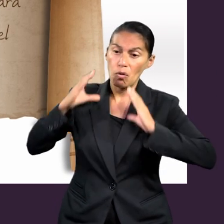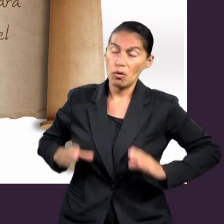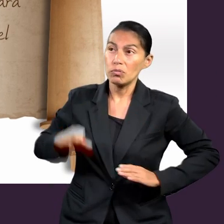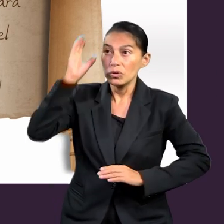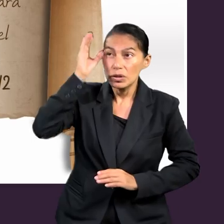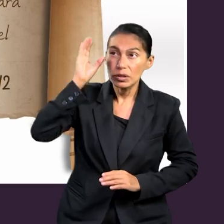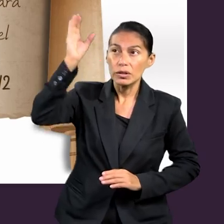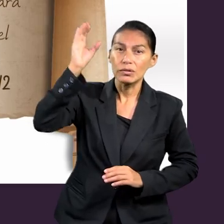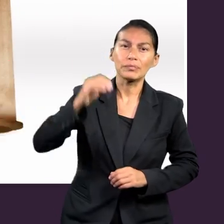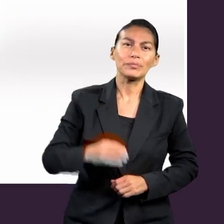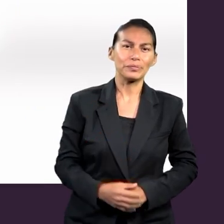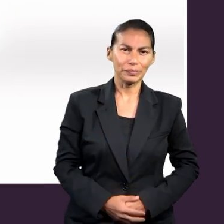Cristo.